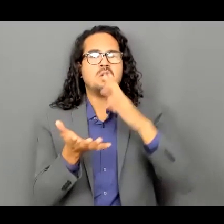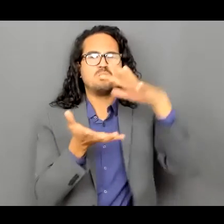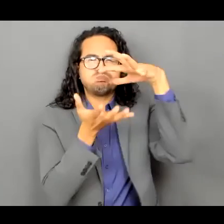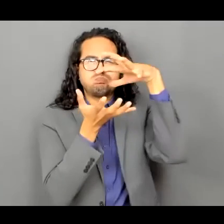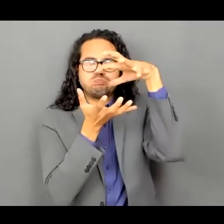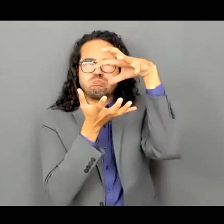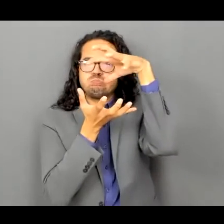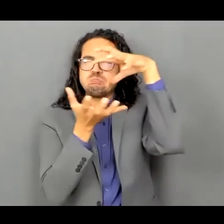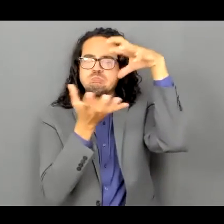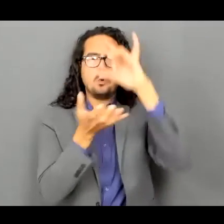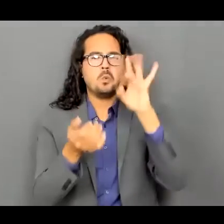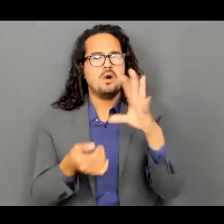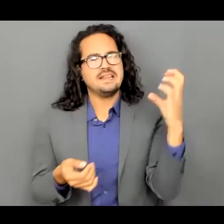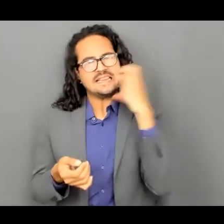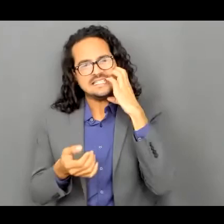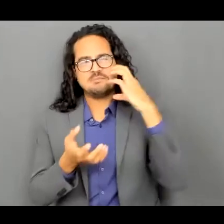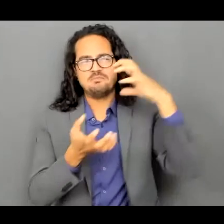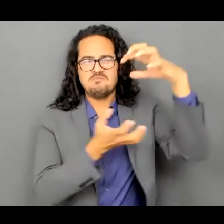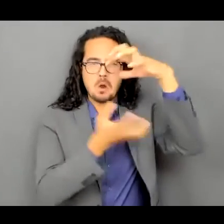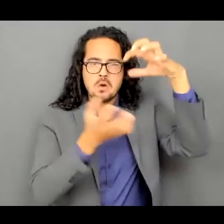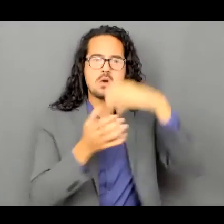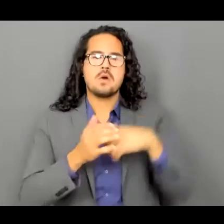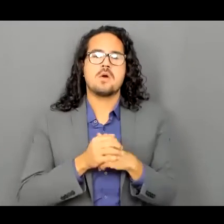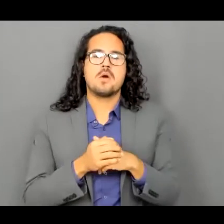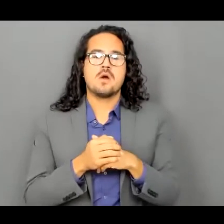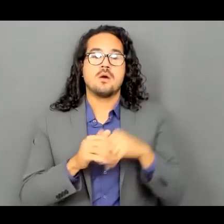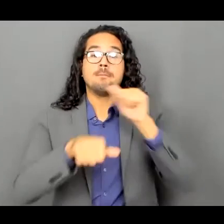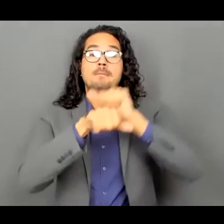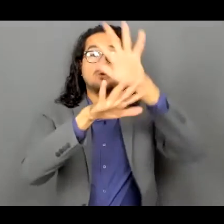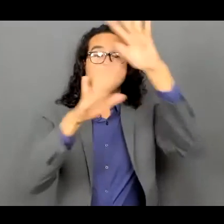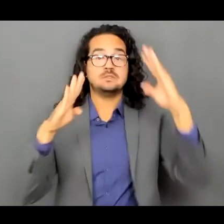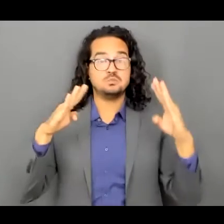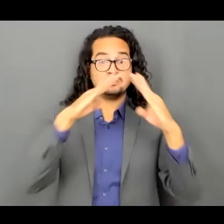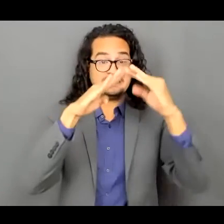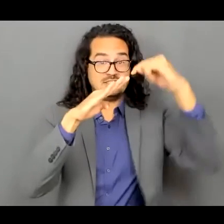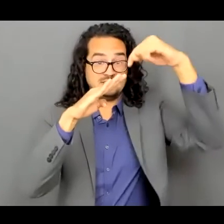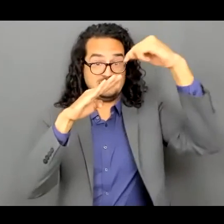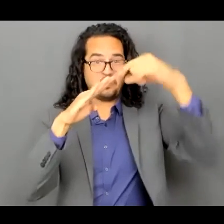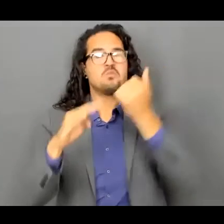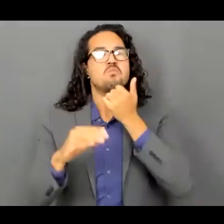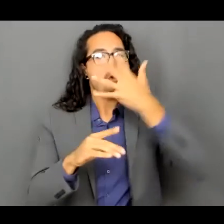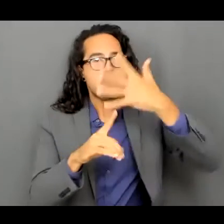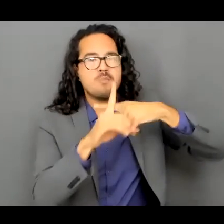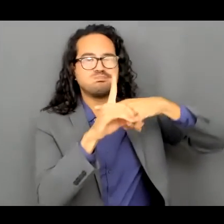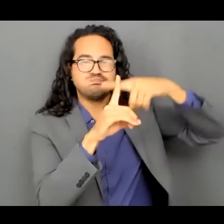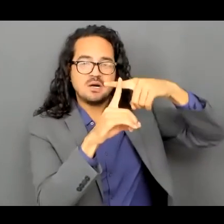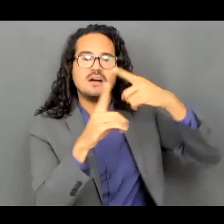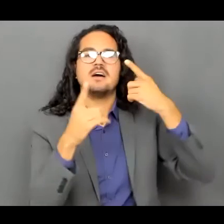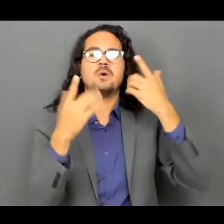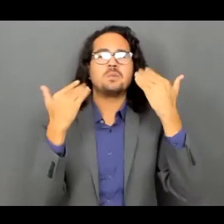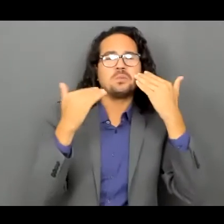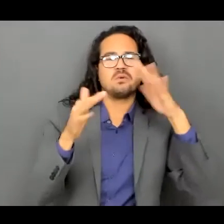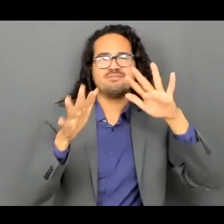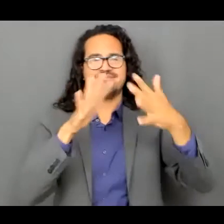nubes y bueno hay mucha brisa en el no en el noreste unos 70s y 80s hay mucha humedad